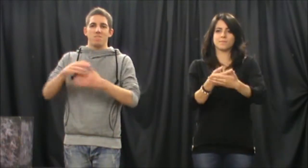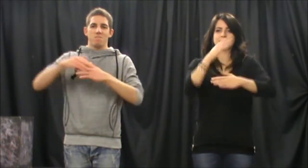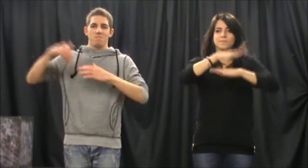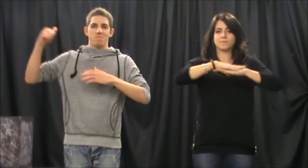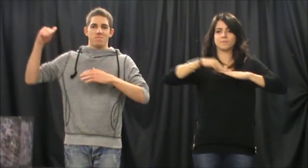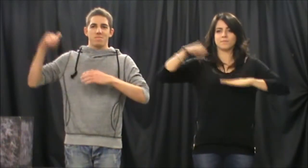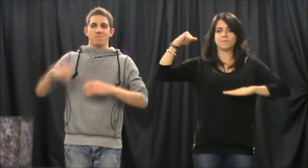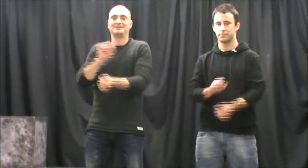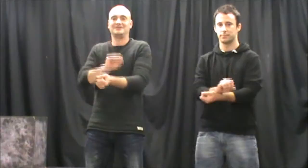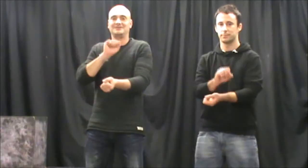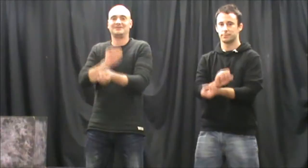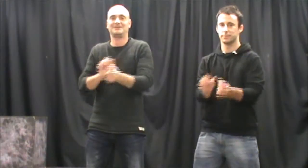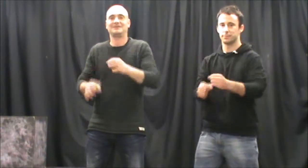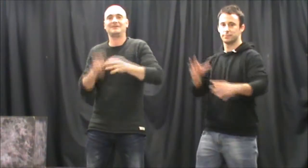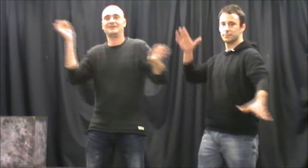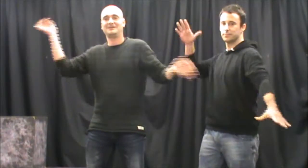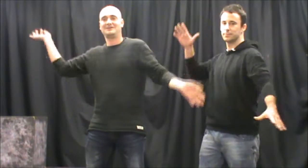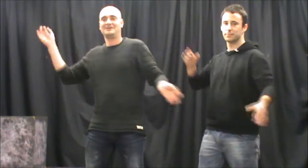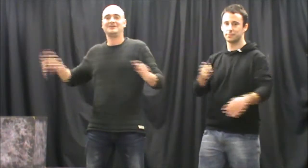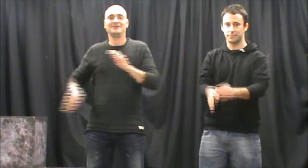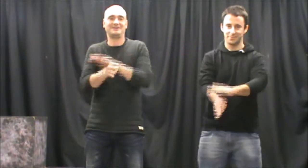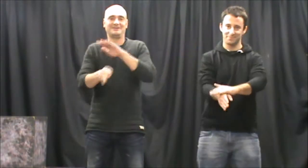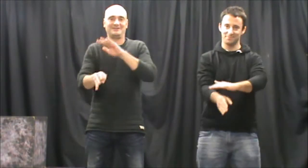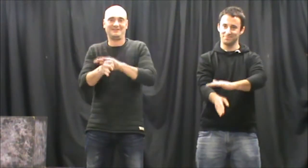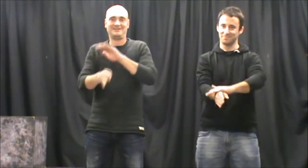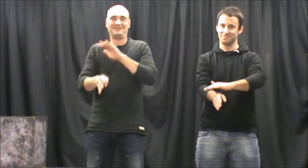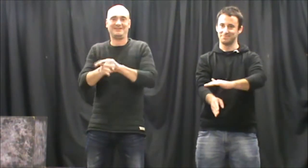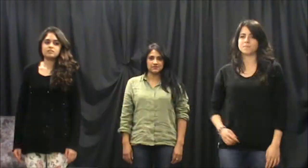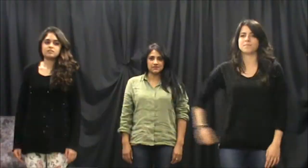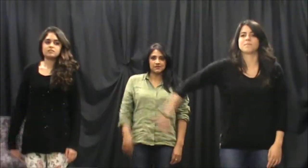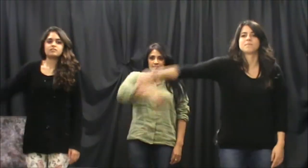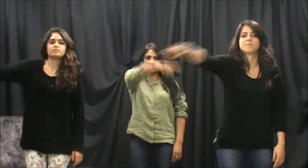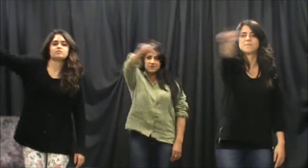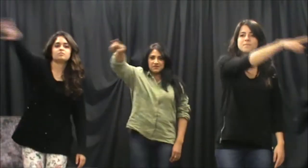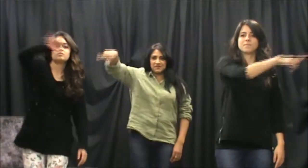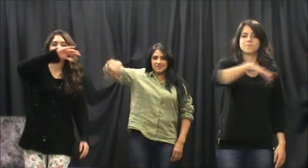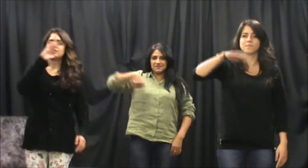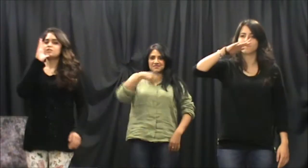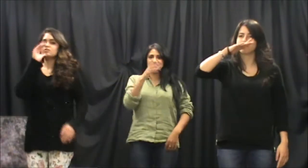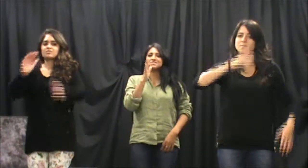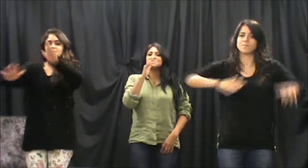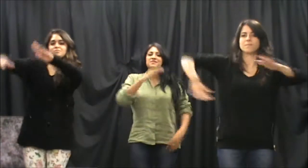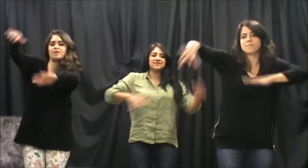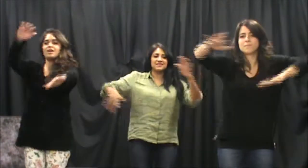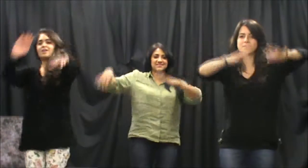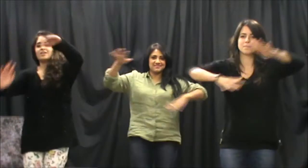Va bullint l'esperança que tremuli el nostre mar.